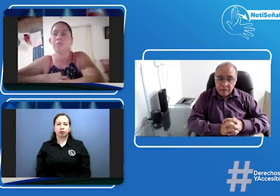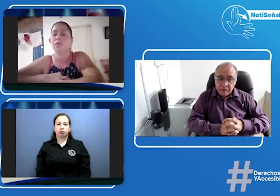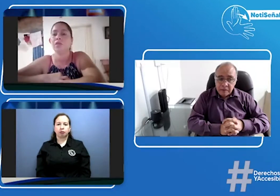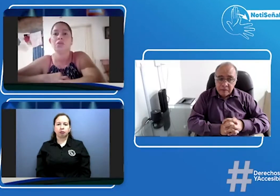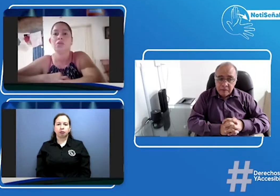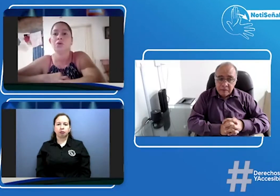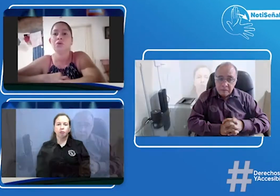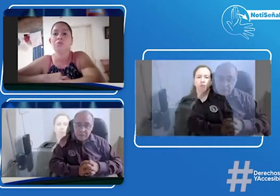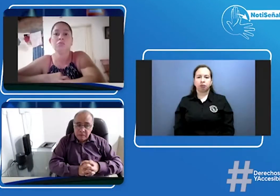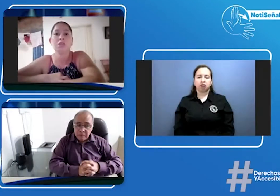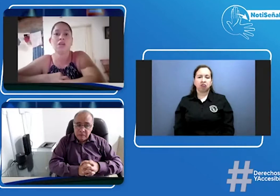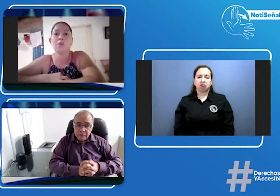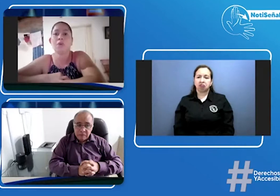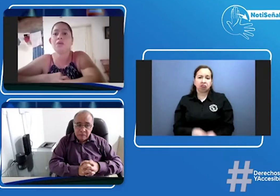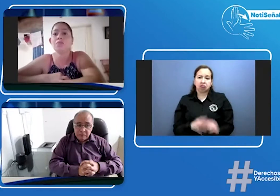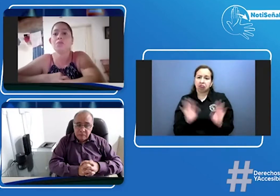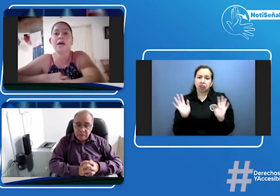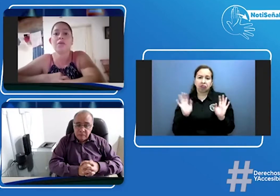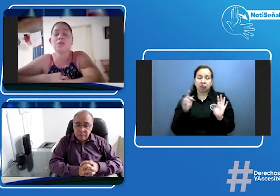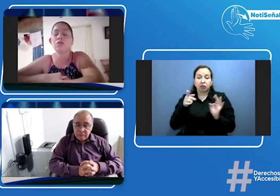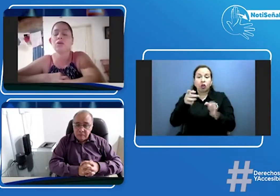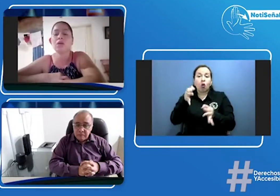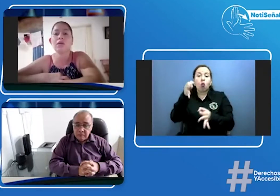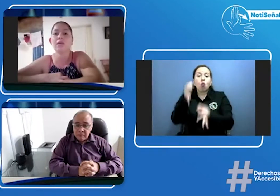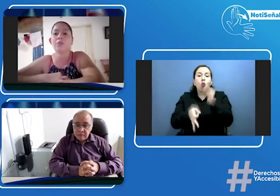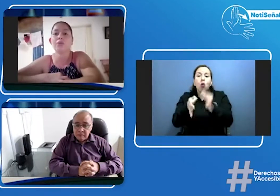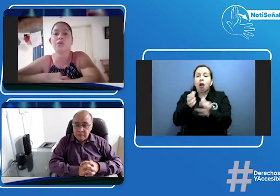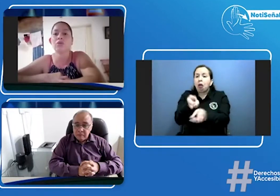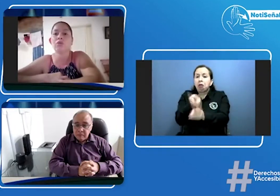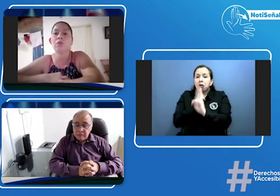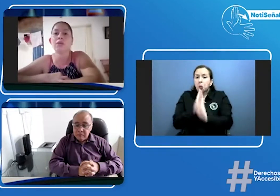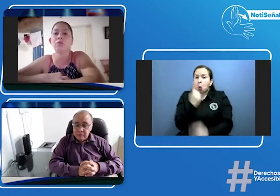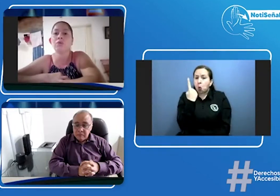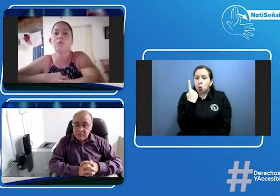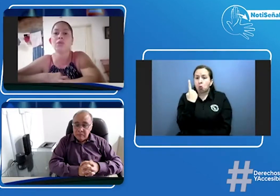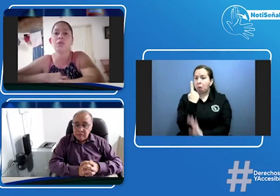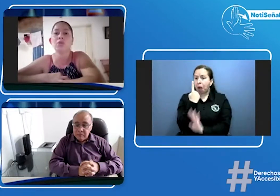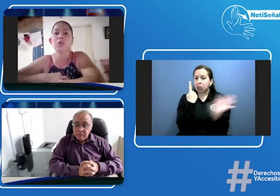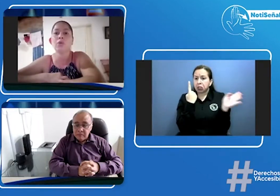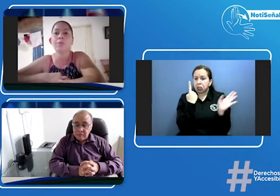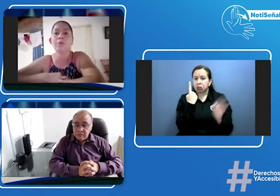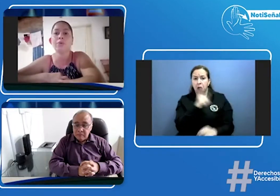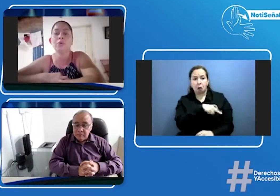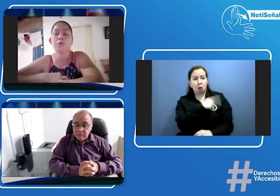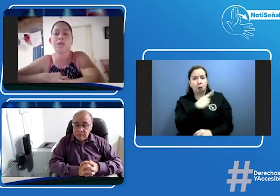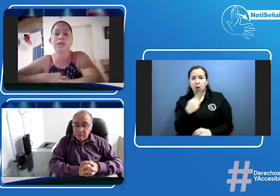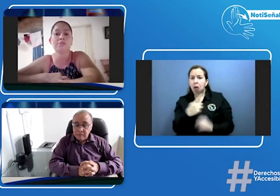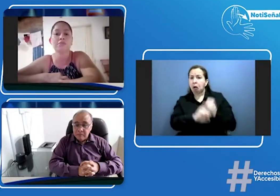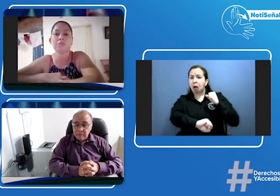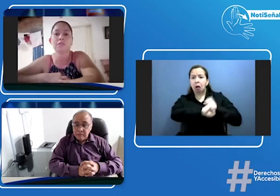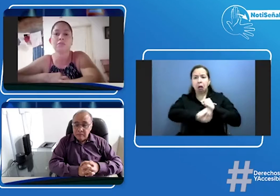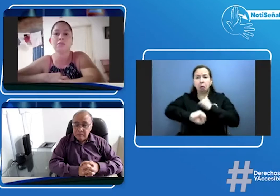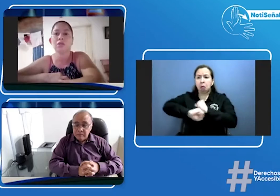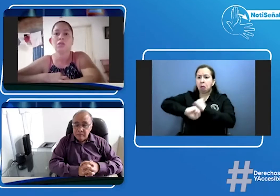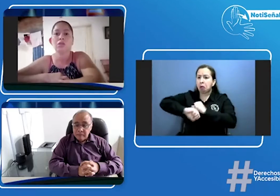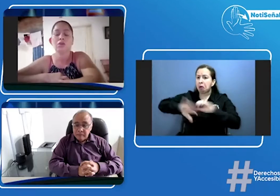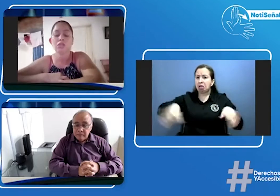no el juez juzgado eso es lo que nos han respondido igual no no hemos tenido ningún apoyo como tal ¿ya? todo se ha